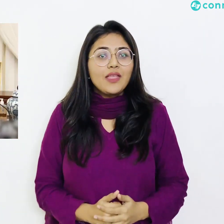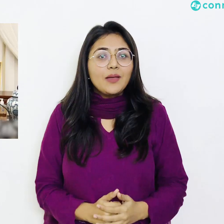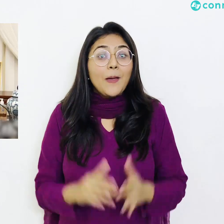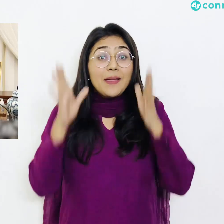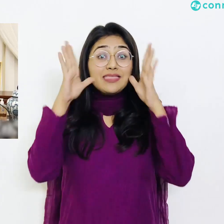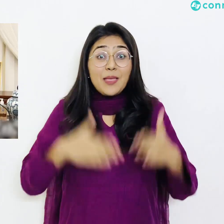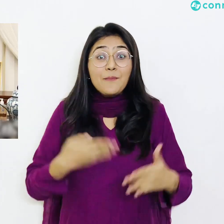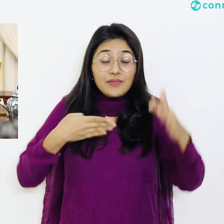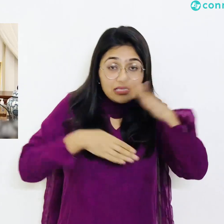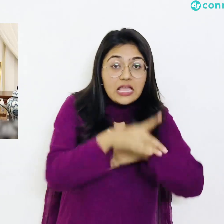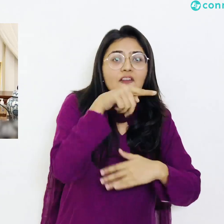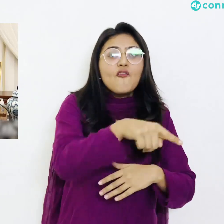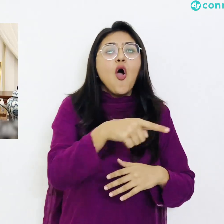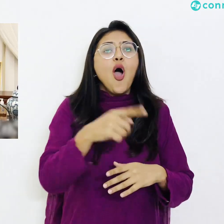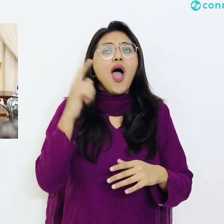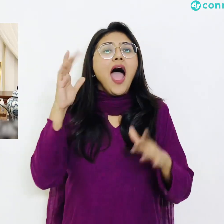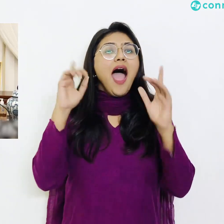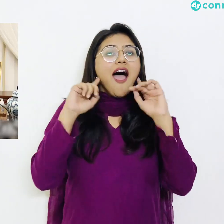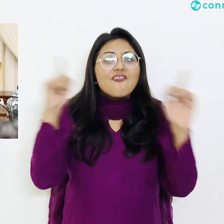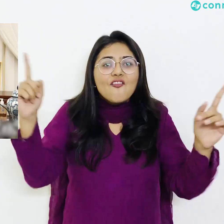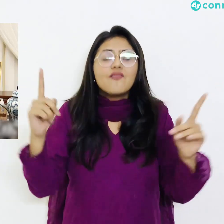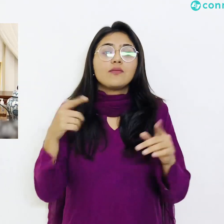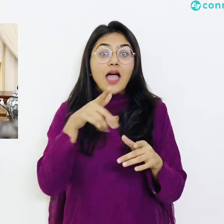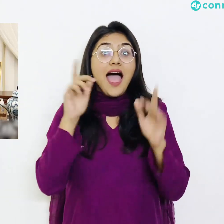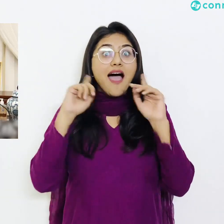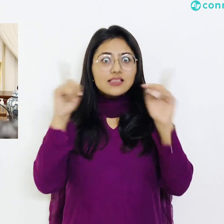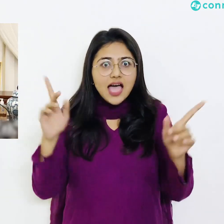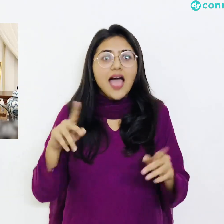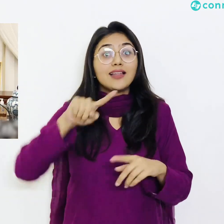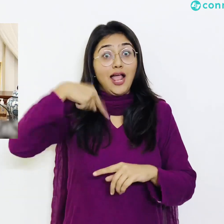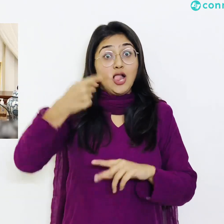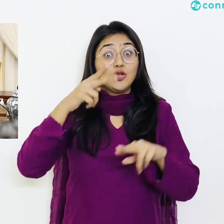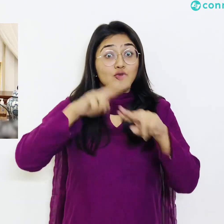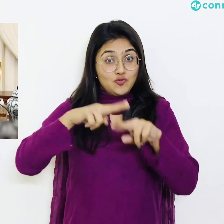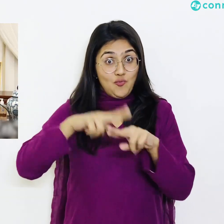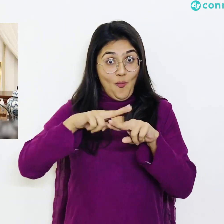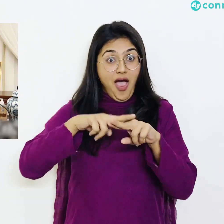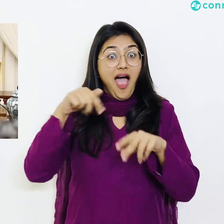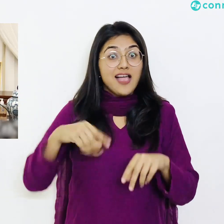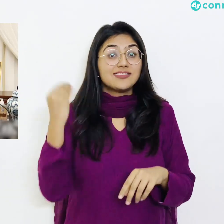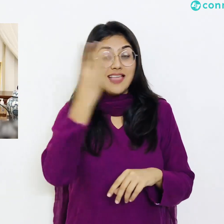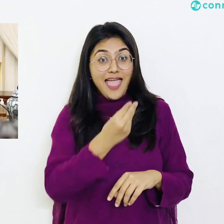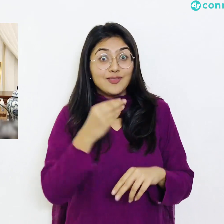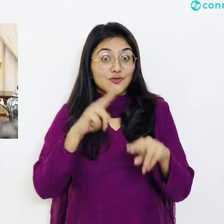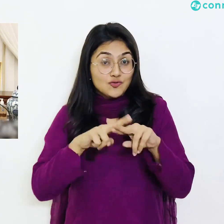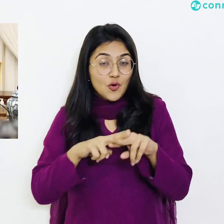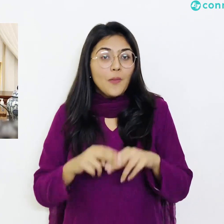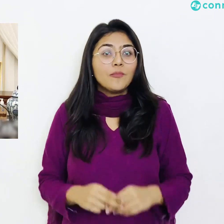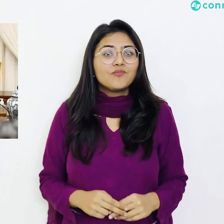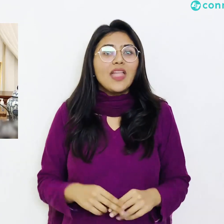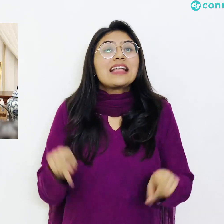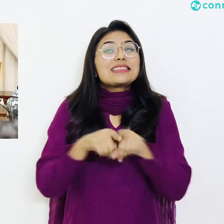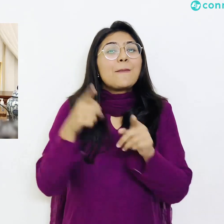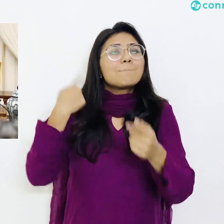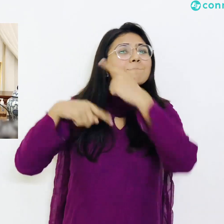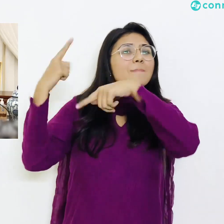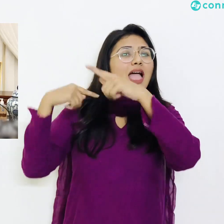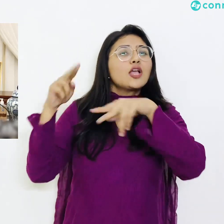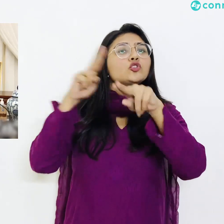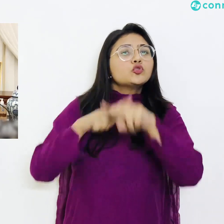زانے بھی ہوں کل جمعہ ہے جمعہ کے دن جیسے پچھلے چار جمعوں میں ہم نے کیا ہے کہ